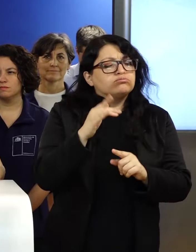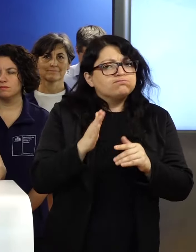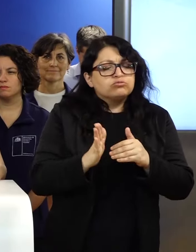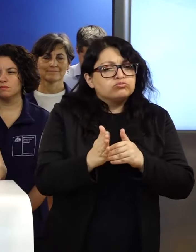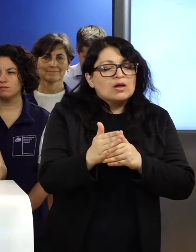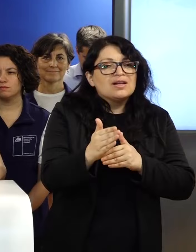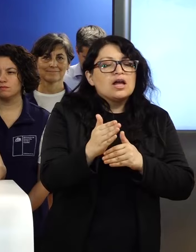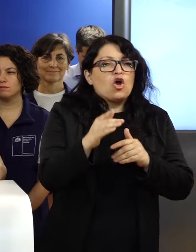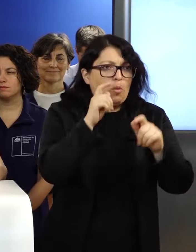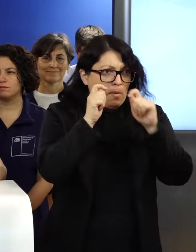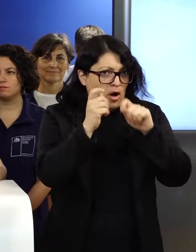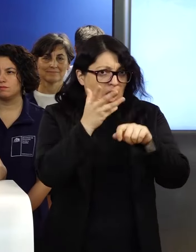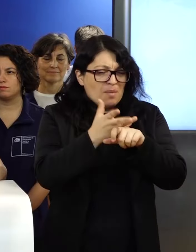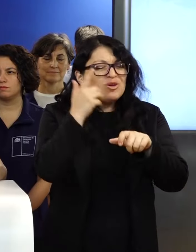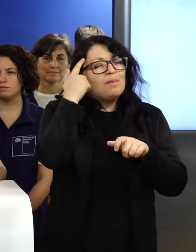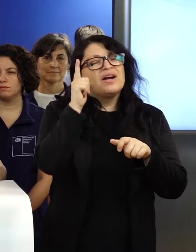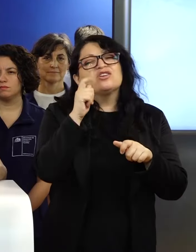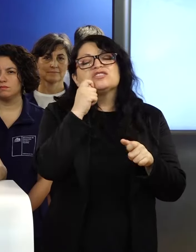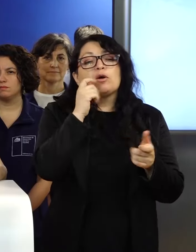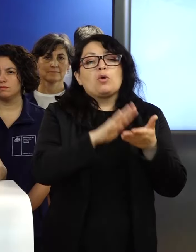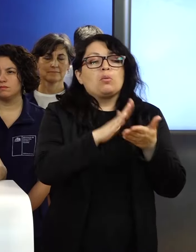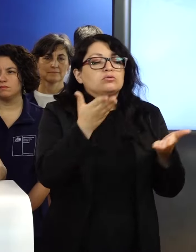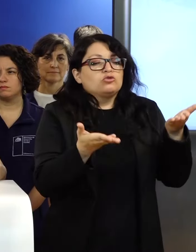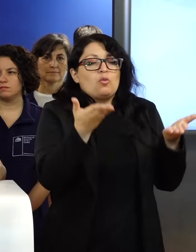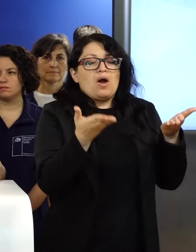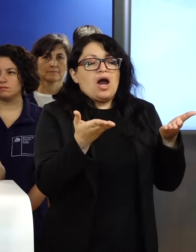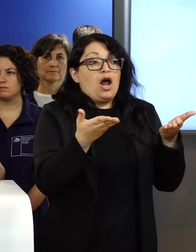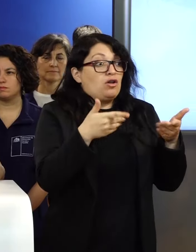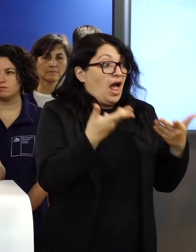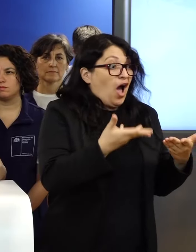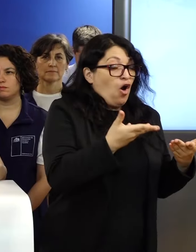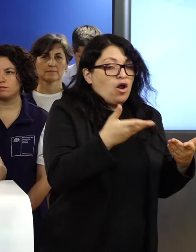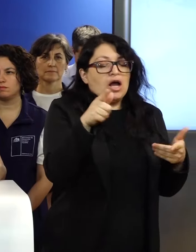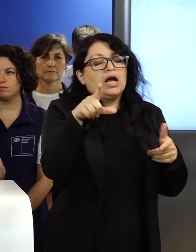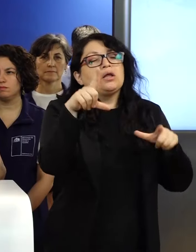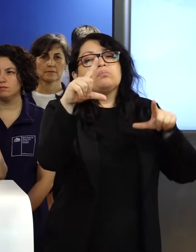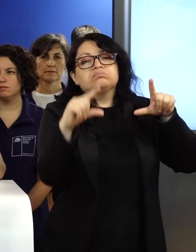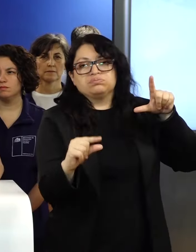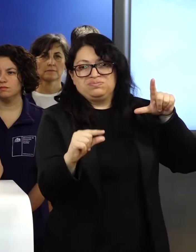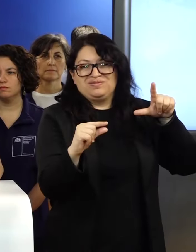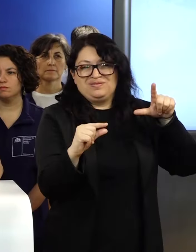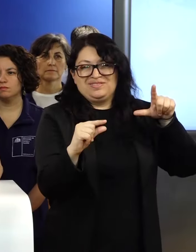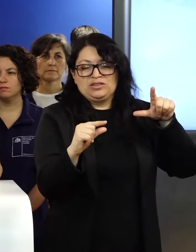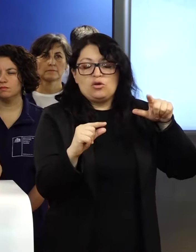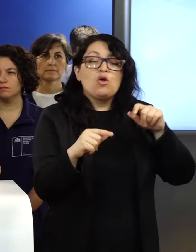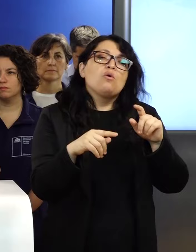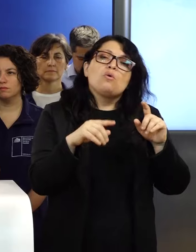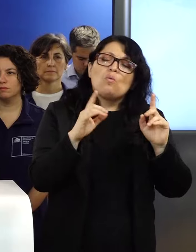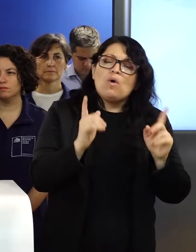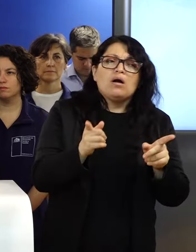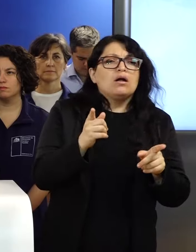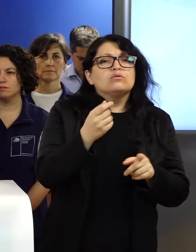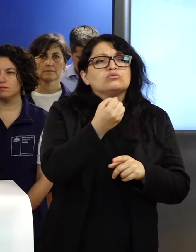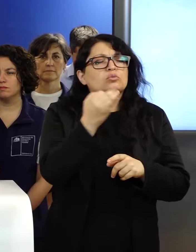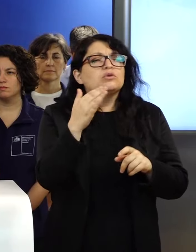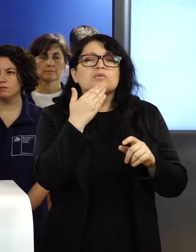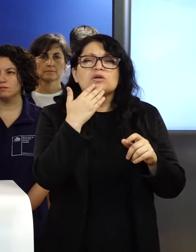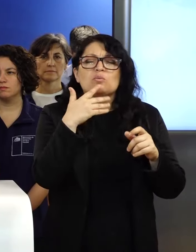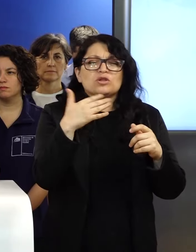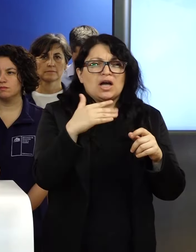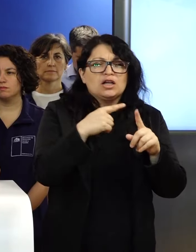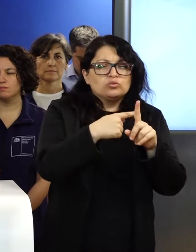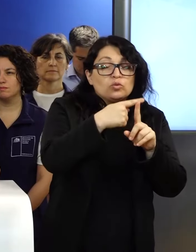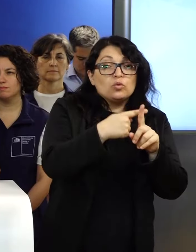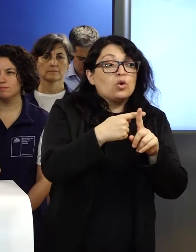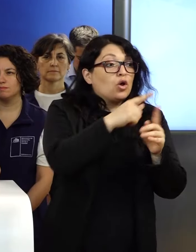riesgo, pero de condiciones que son menos extremas de las que hemos tenido. Los valores van a seguir siendo importantes. En gran parte de la